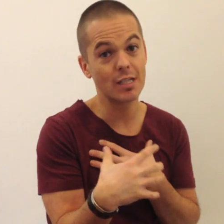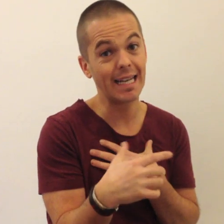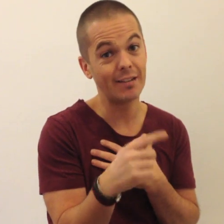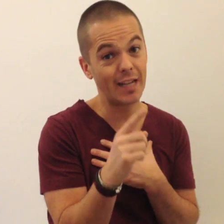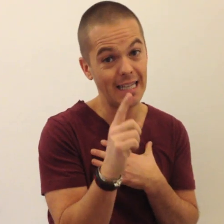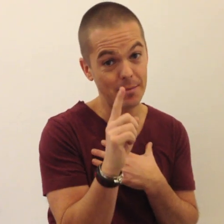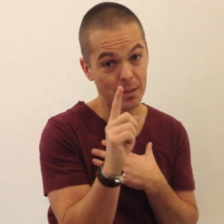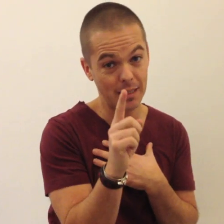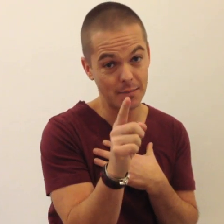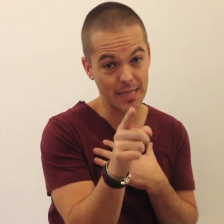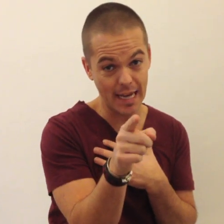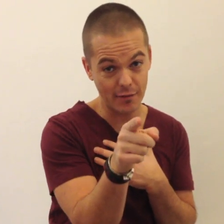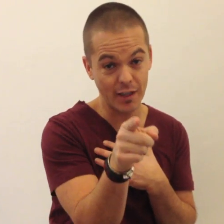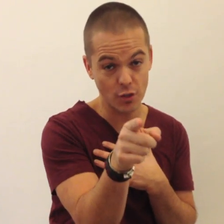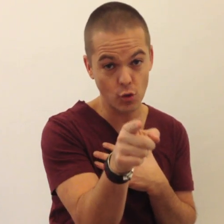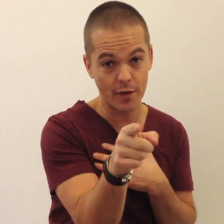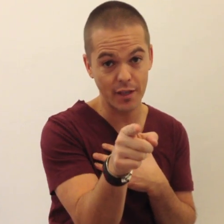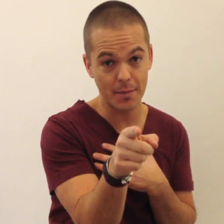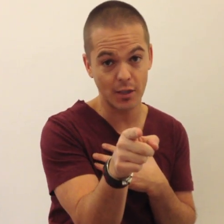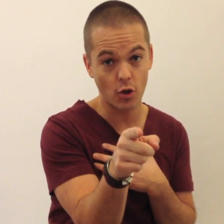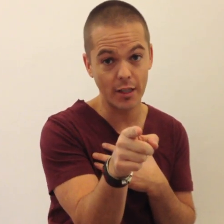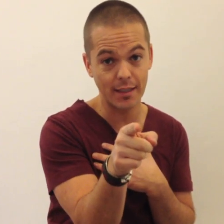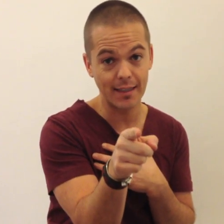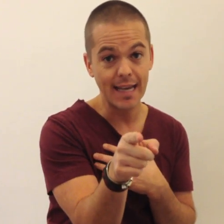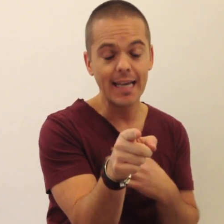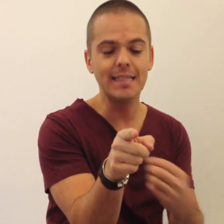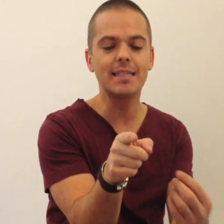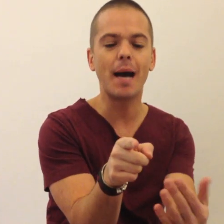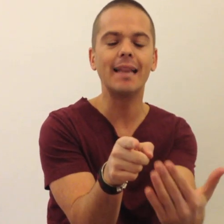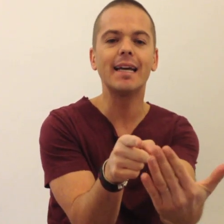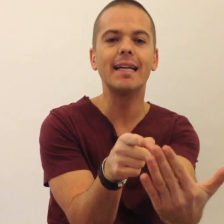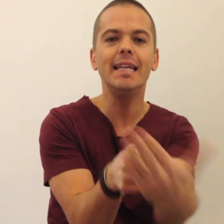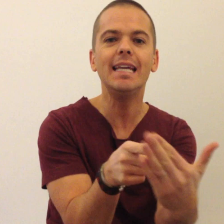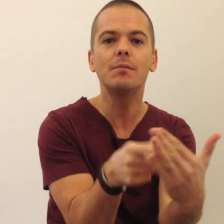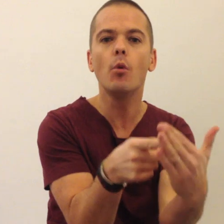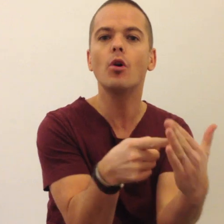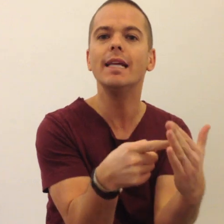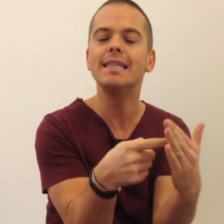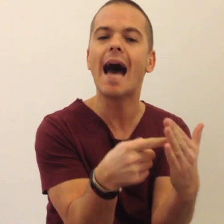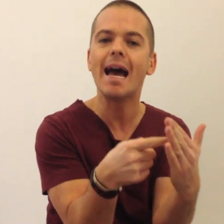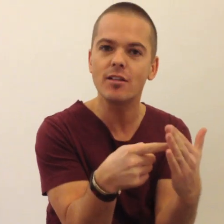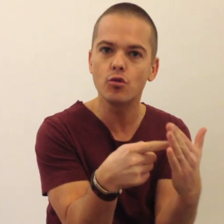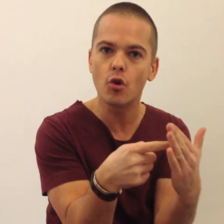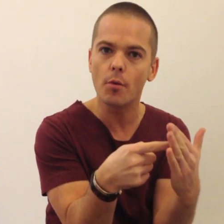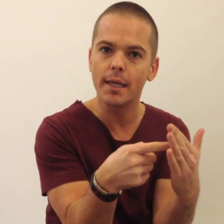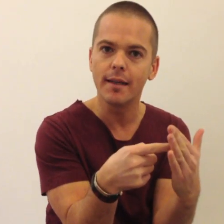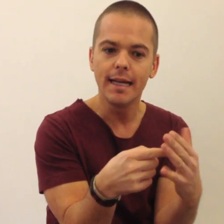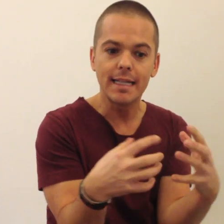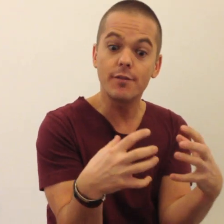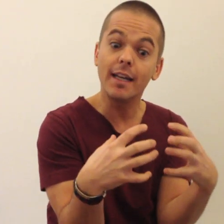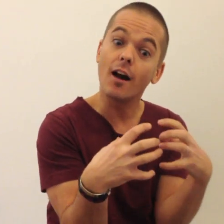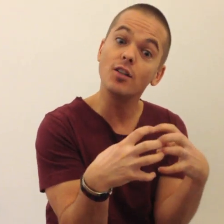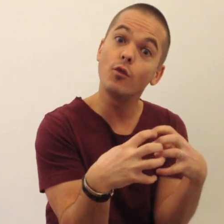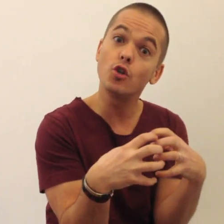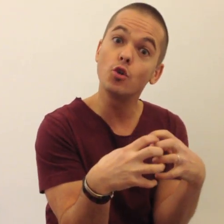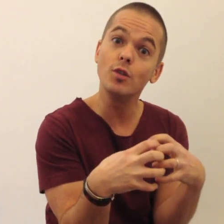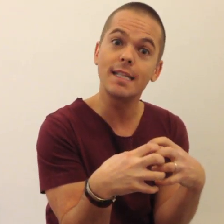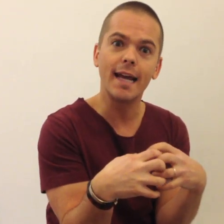sein, denn wenn jemand mit dem Zeigefinger so auf jemanden deutet, ist es dem anderen nicht möglich nahe zu kommen. Deswegen kann es wohl Schutz sein